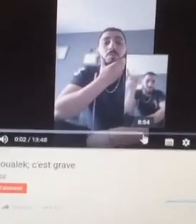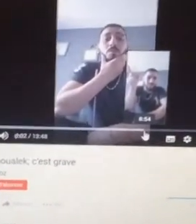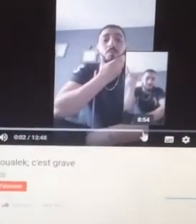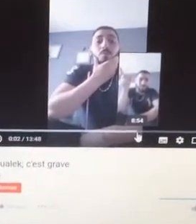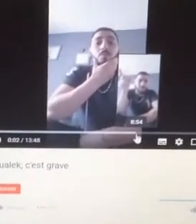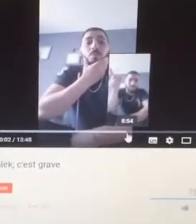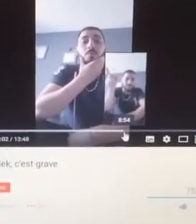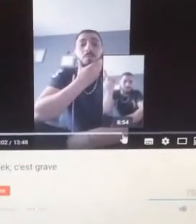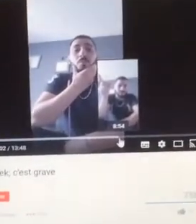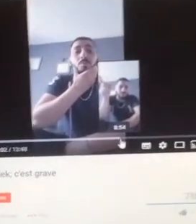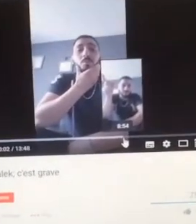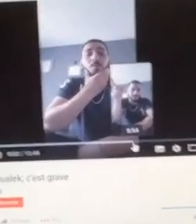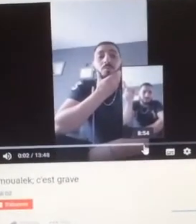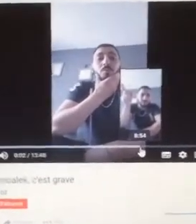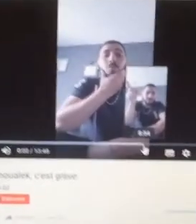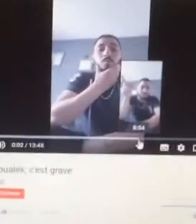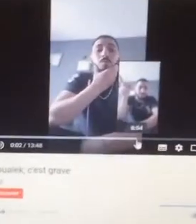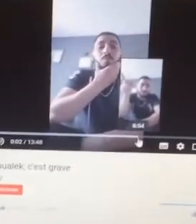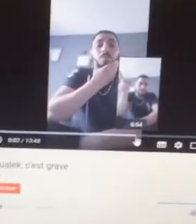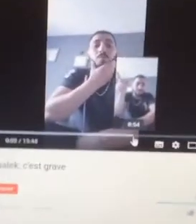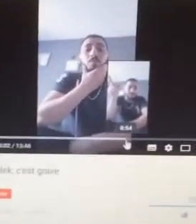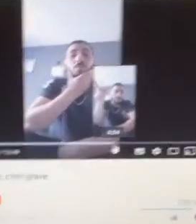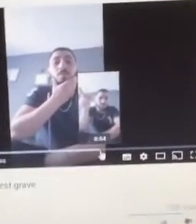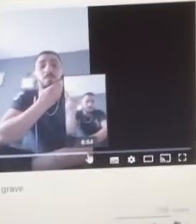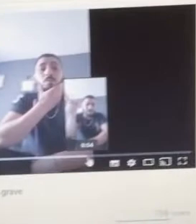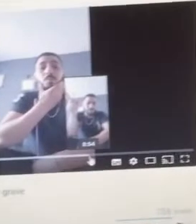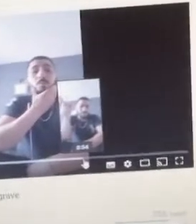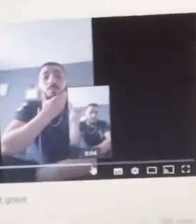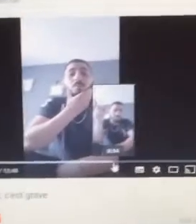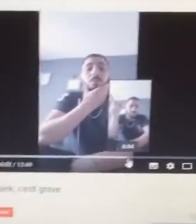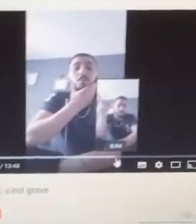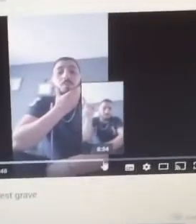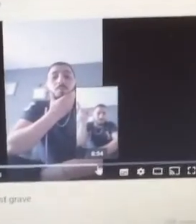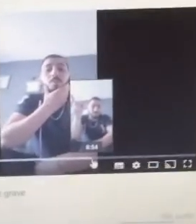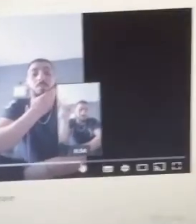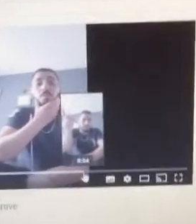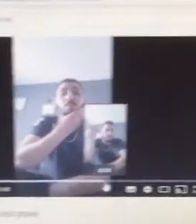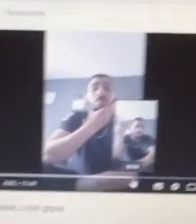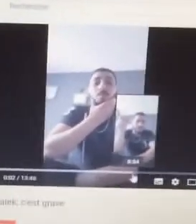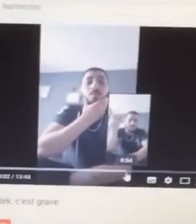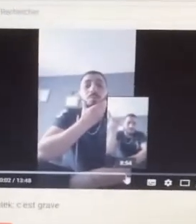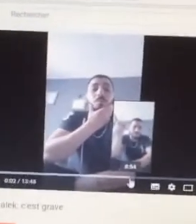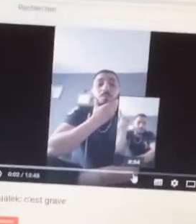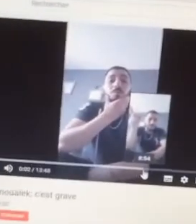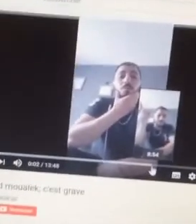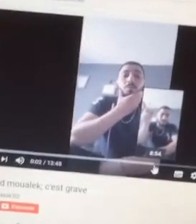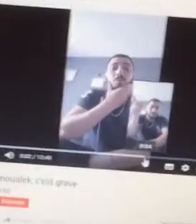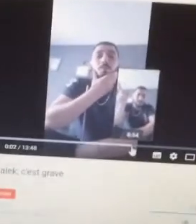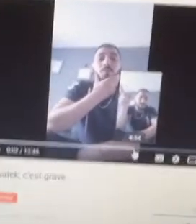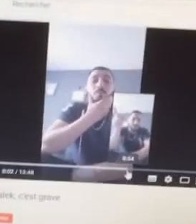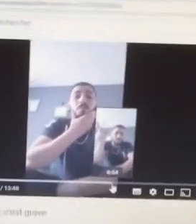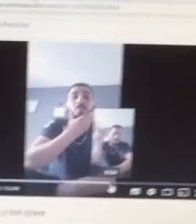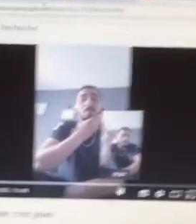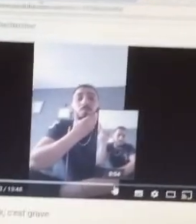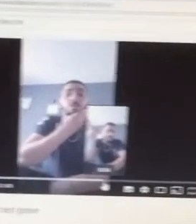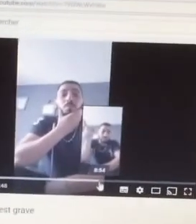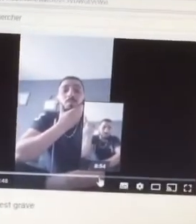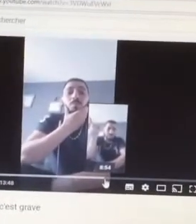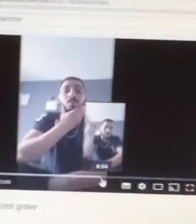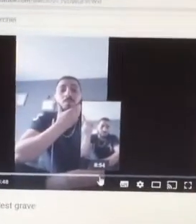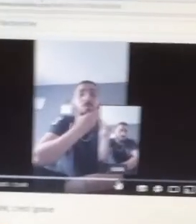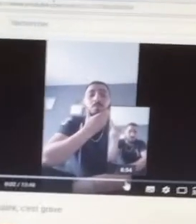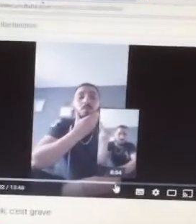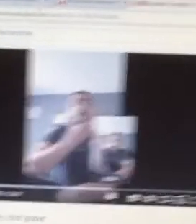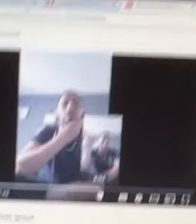toutes les choses assez déchargées, c'est à dire le concours sur certaines choses Comme j'ai